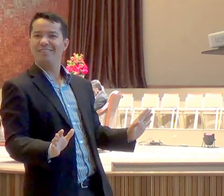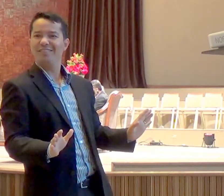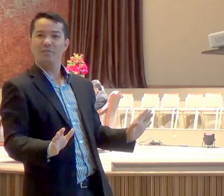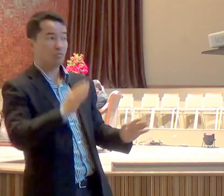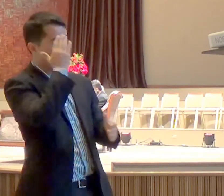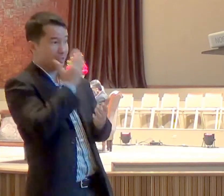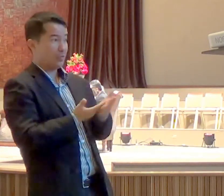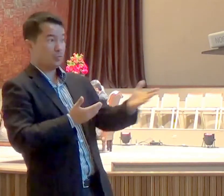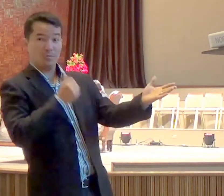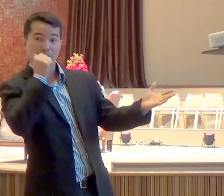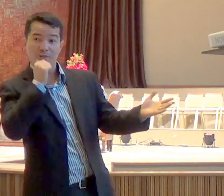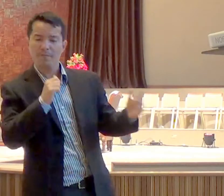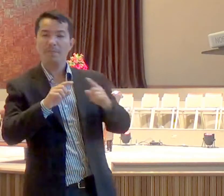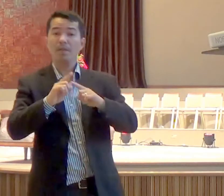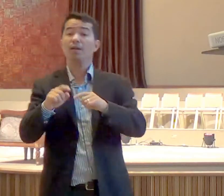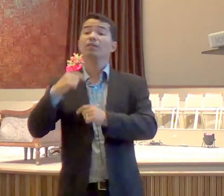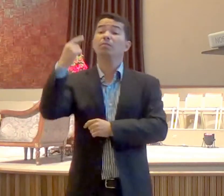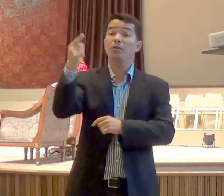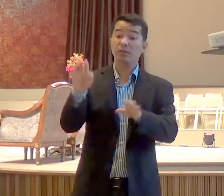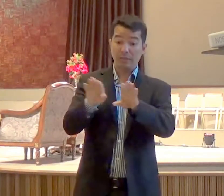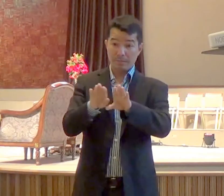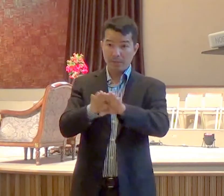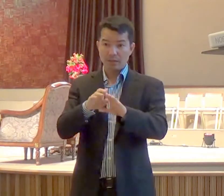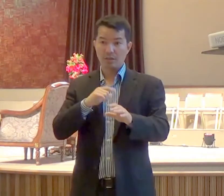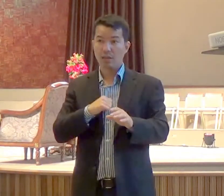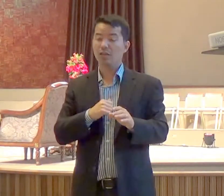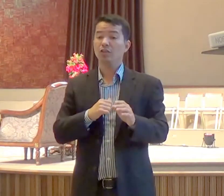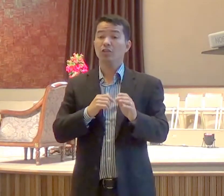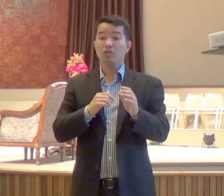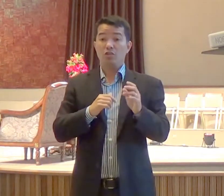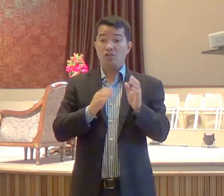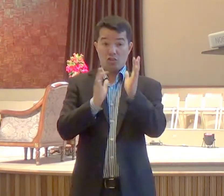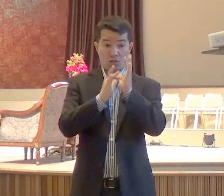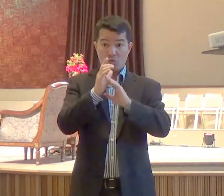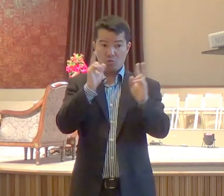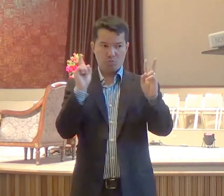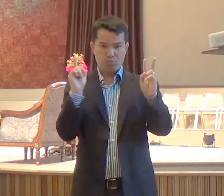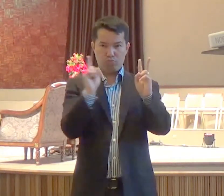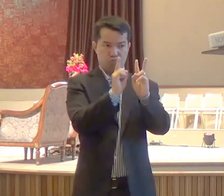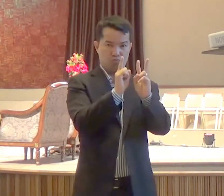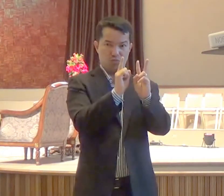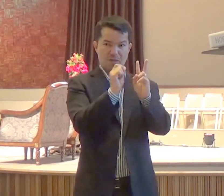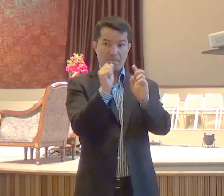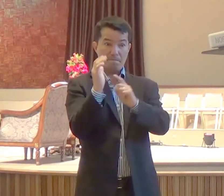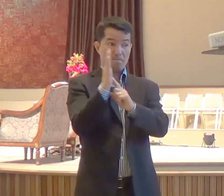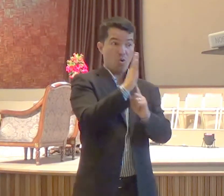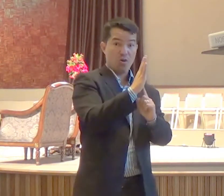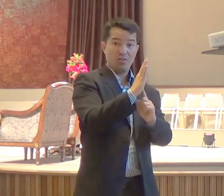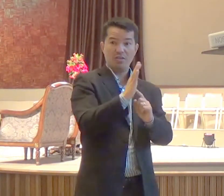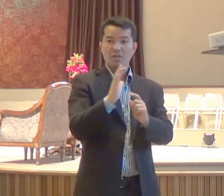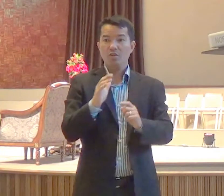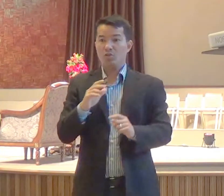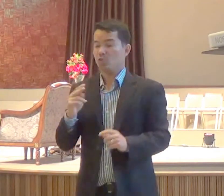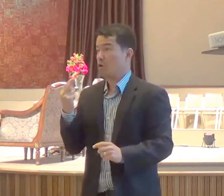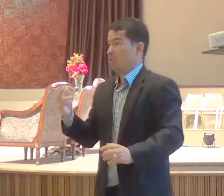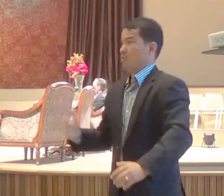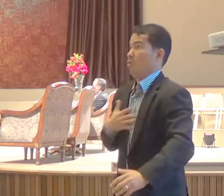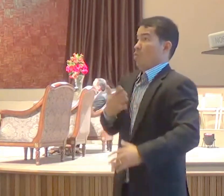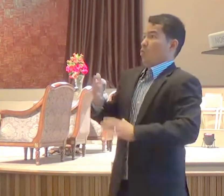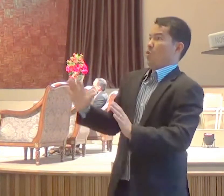manifestou-se de outra forma a dois deles que estavam a caminho para o campo e indo, eles o anunciaram